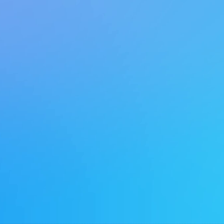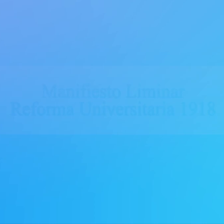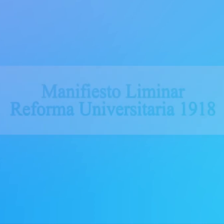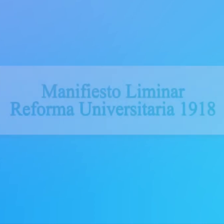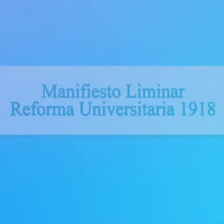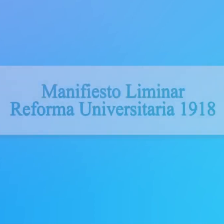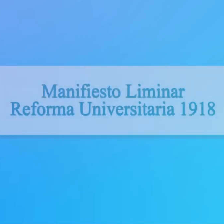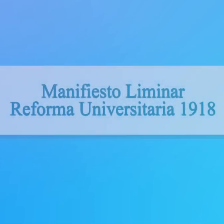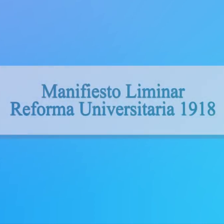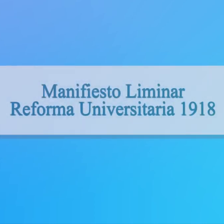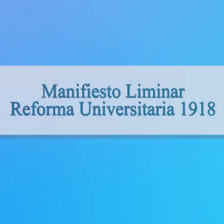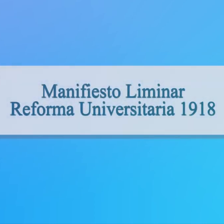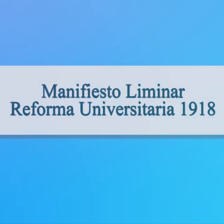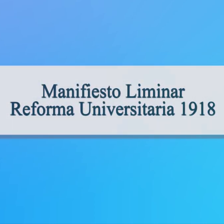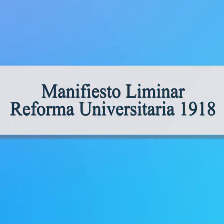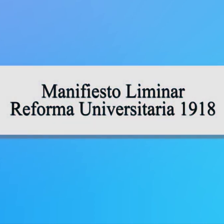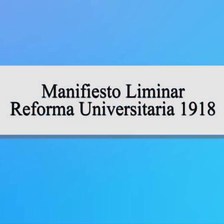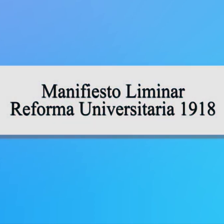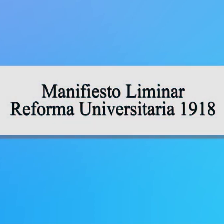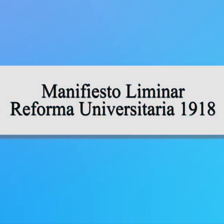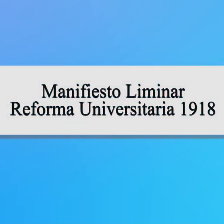Manifiesto Eliminar Reforma Universitaria 1918